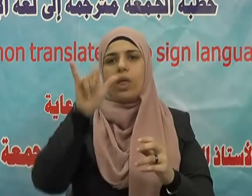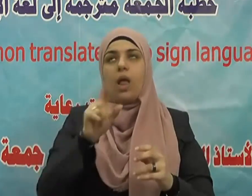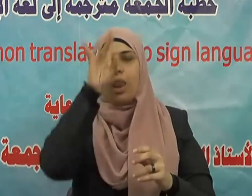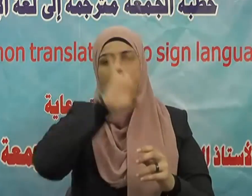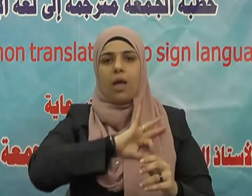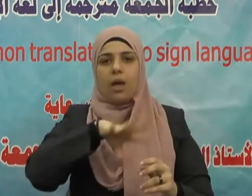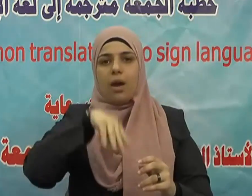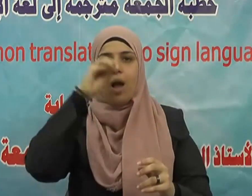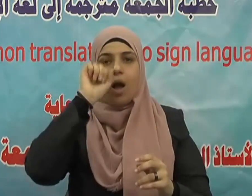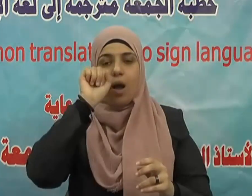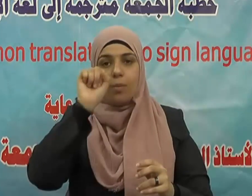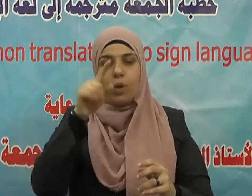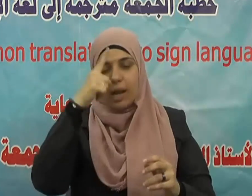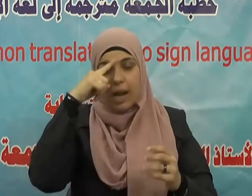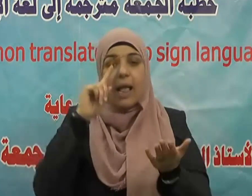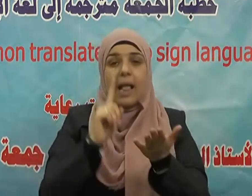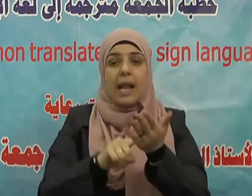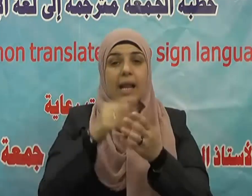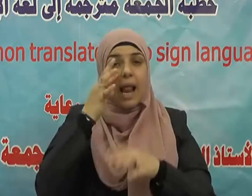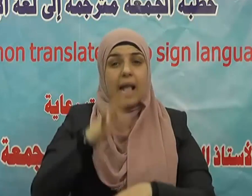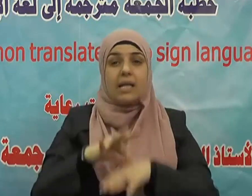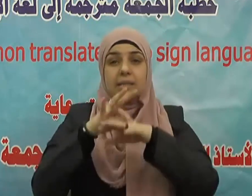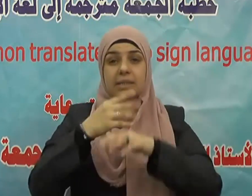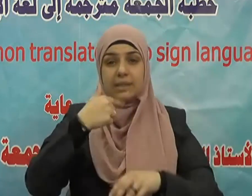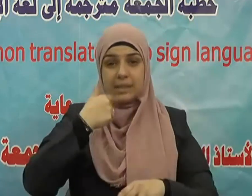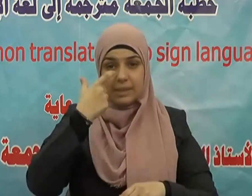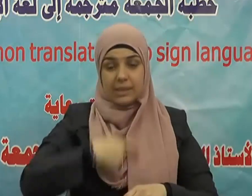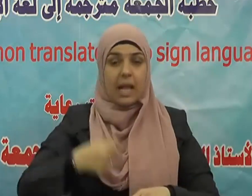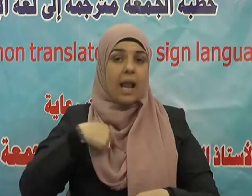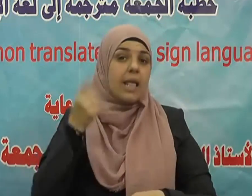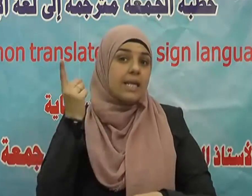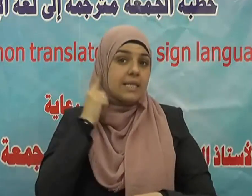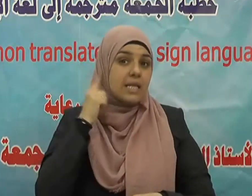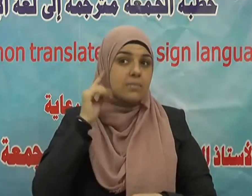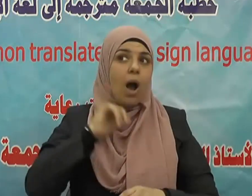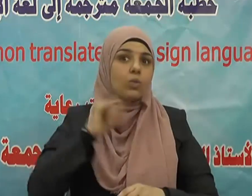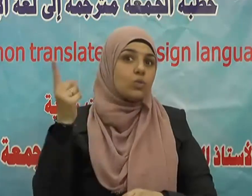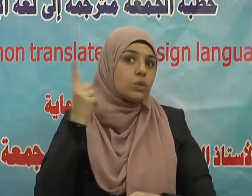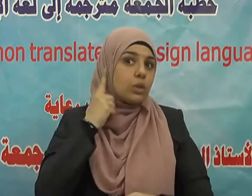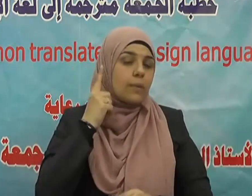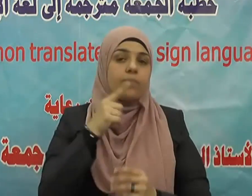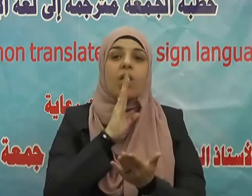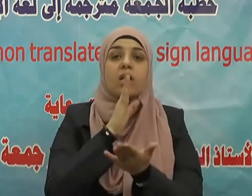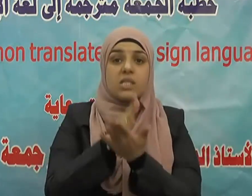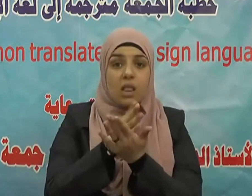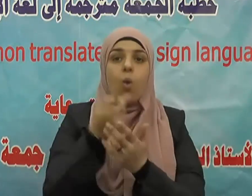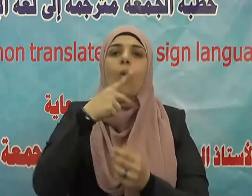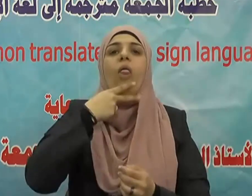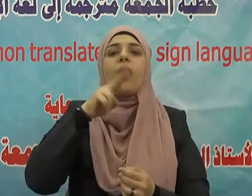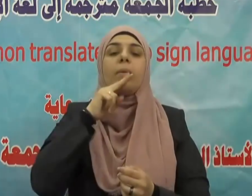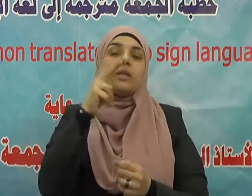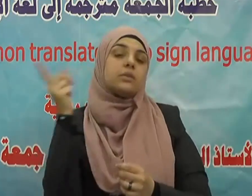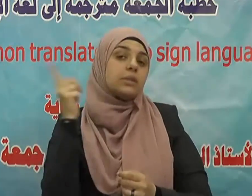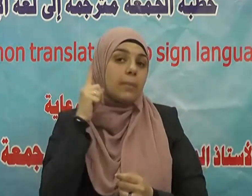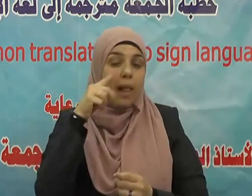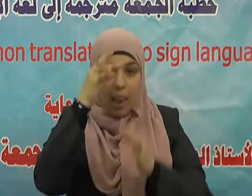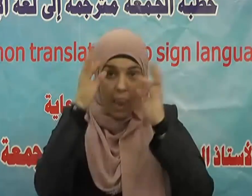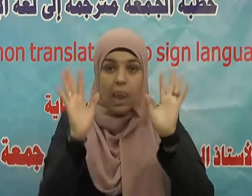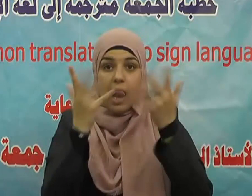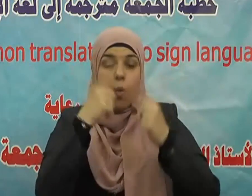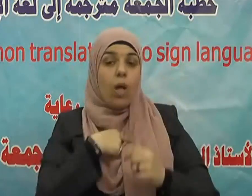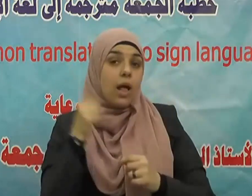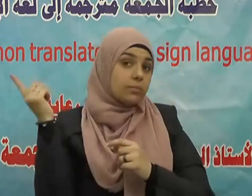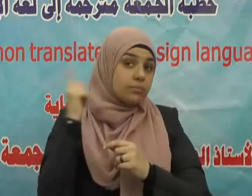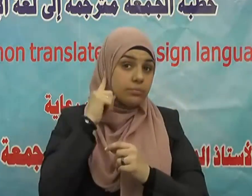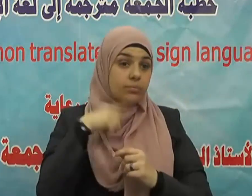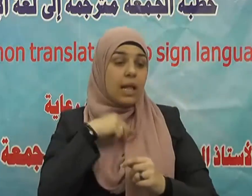أن تصيبوا قوما بجهالة فتصبحوا على ما فعلتم نادمين